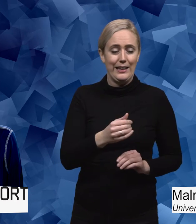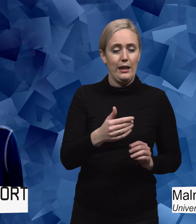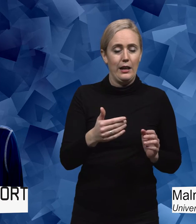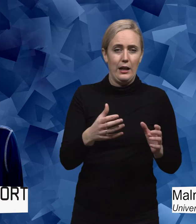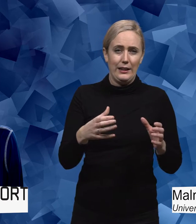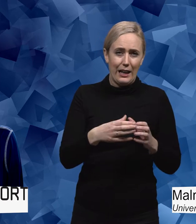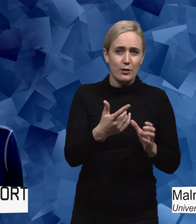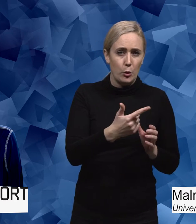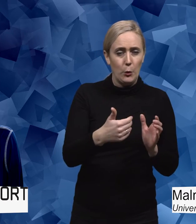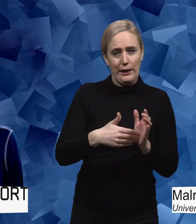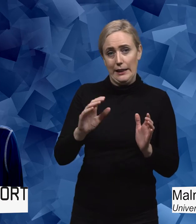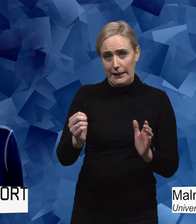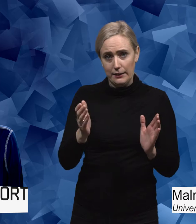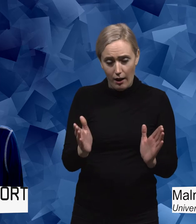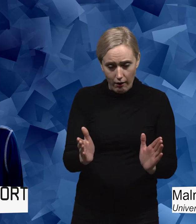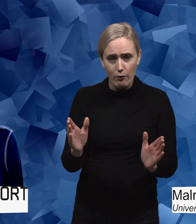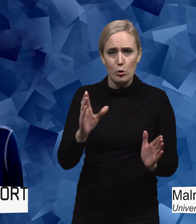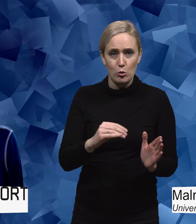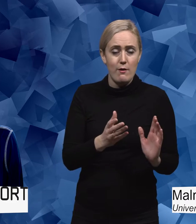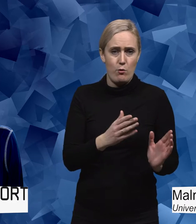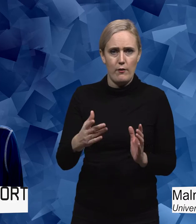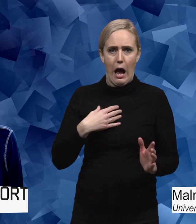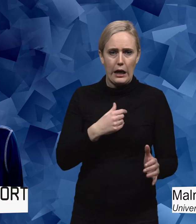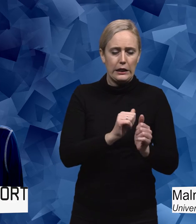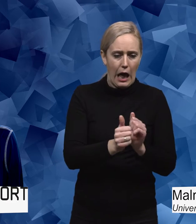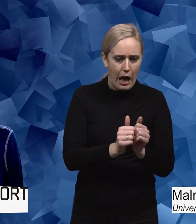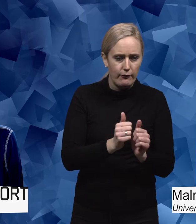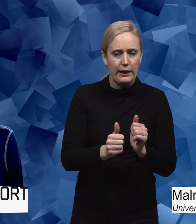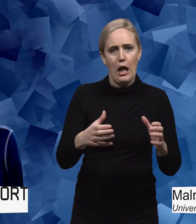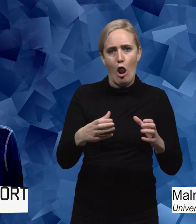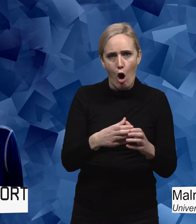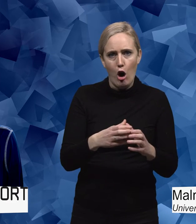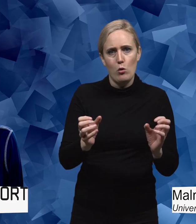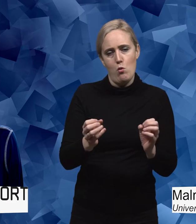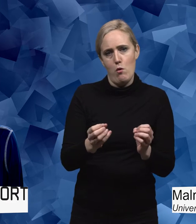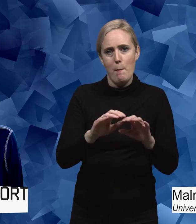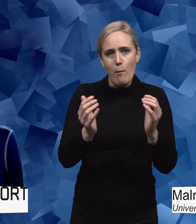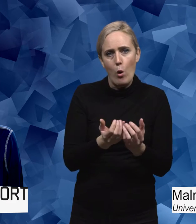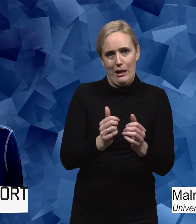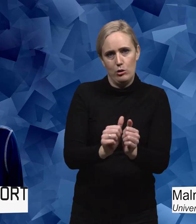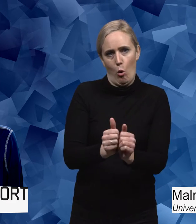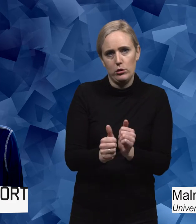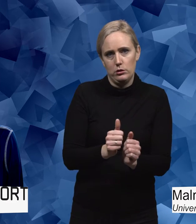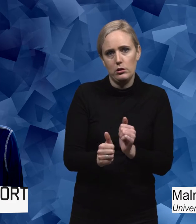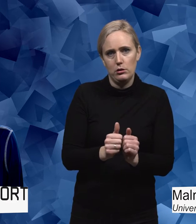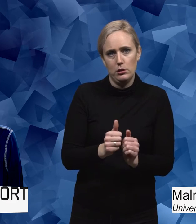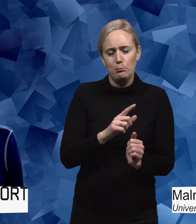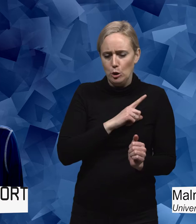fortfarande så är det lagidrotter, tävlingsidrotter och bollspel som dominerar. Och tittar man då på Skolans